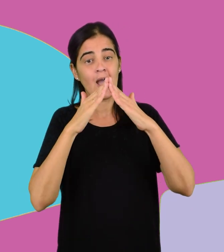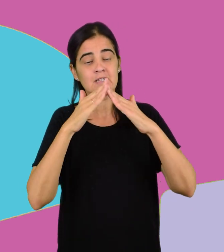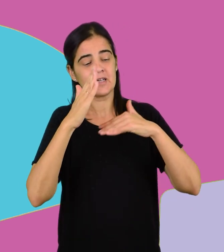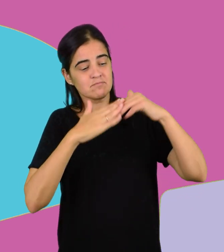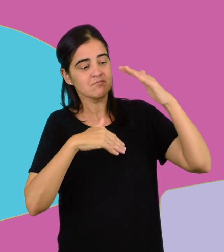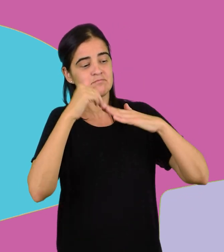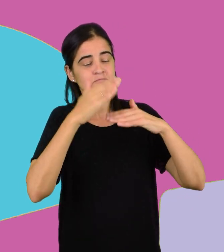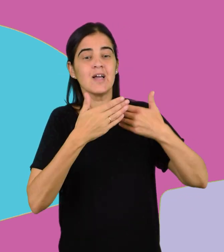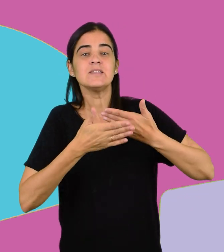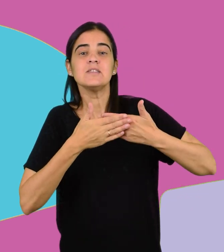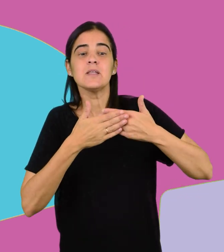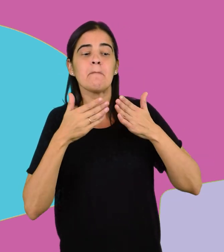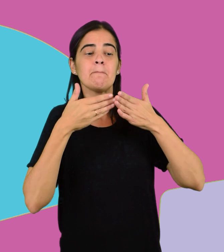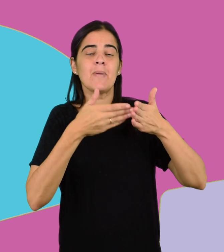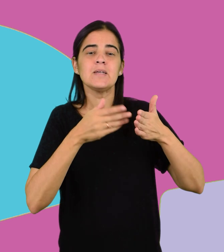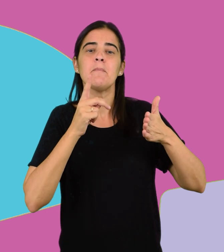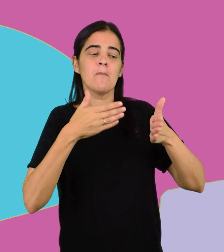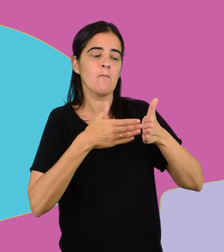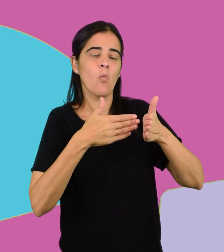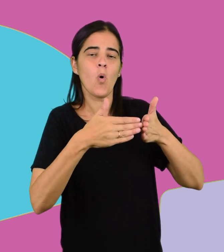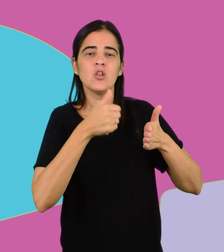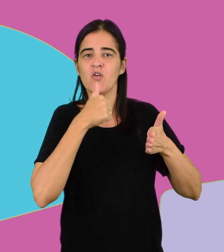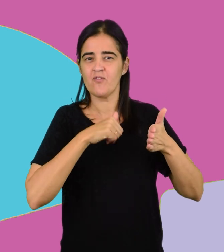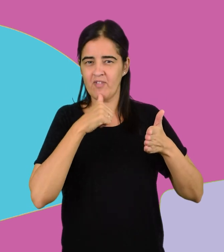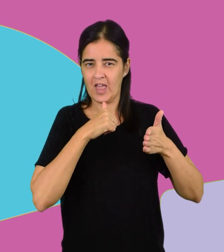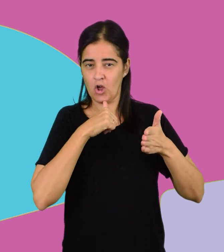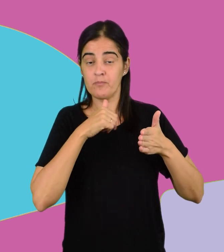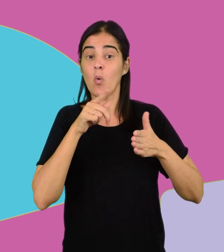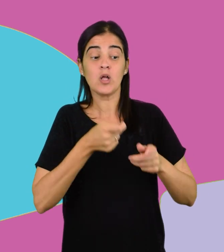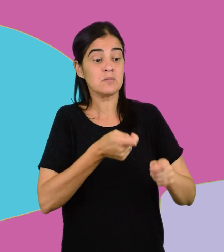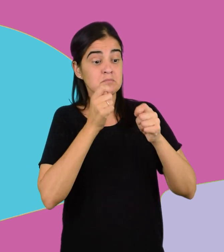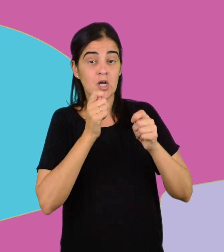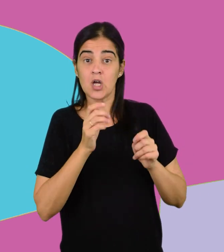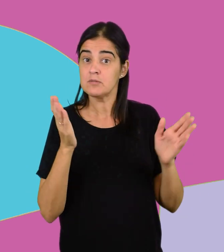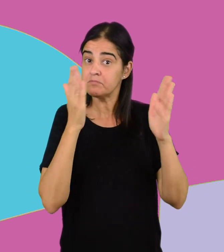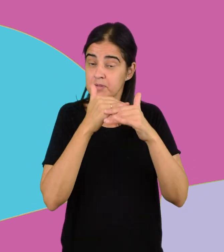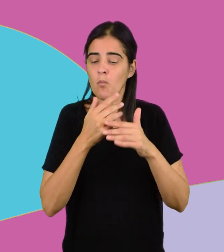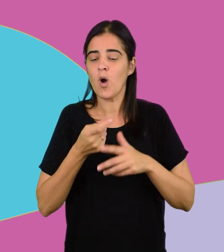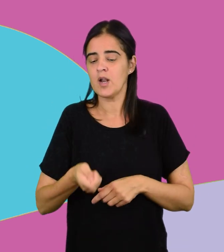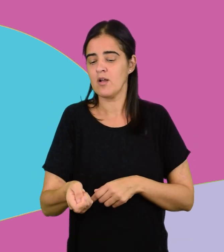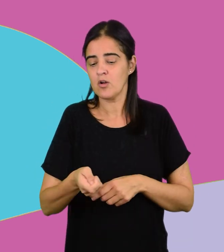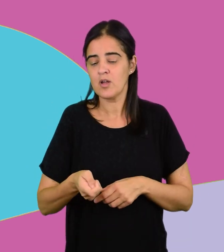Viejo. Cuando no pescaba, cocinaba y empezó a vender chupines y pescado frito.